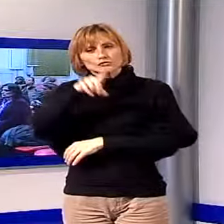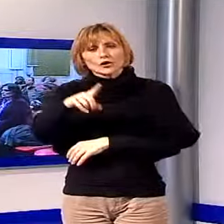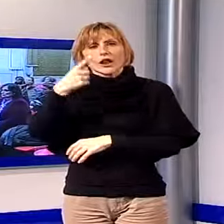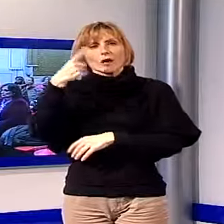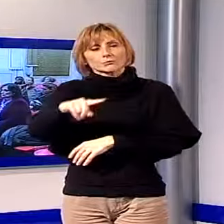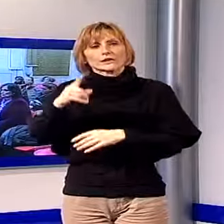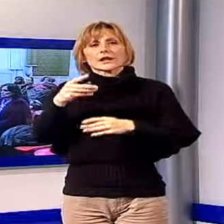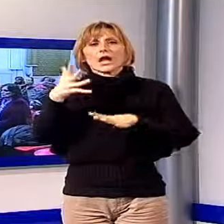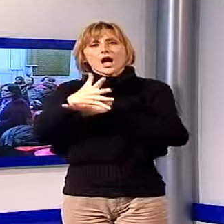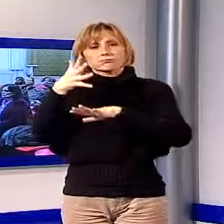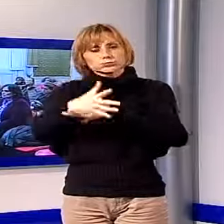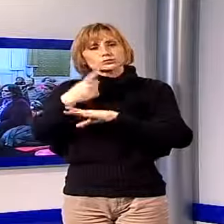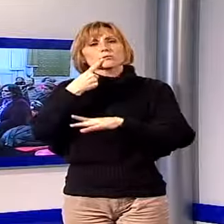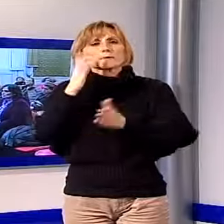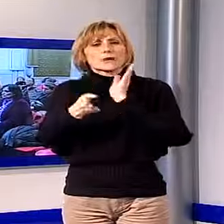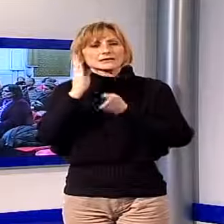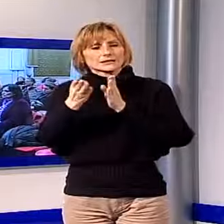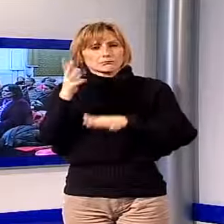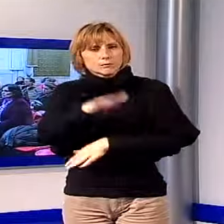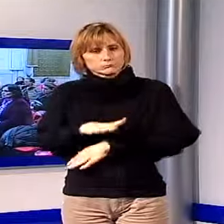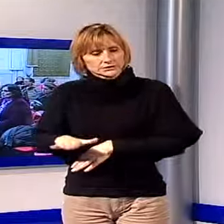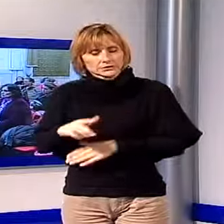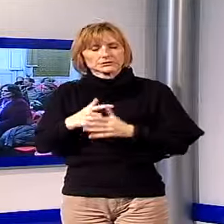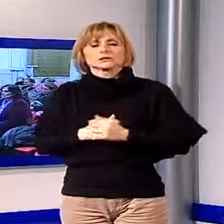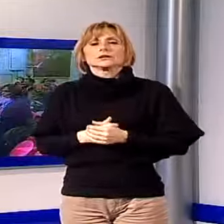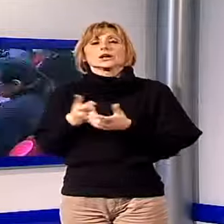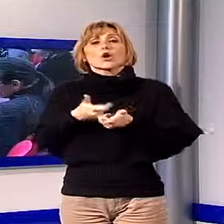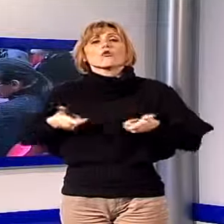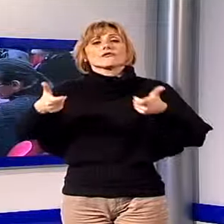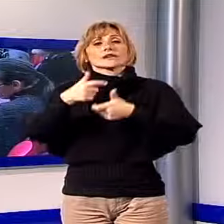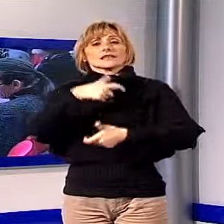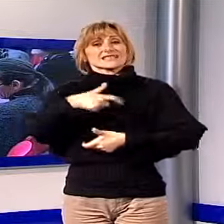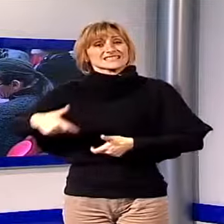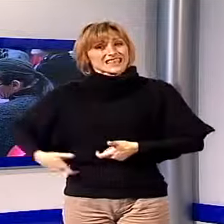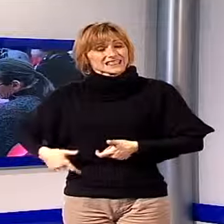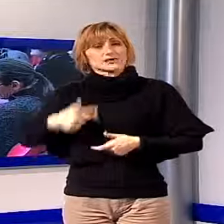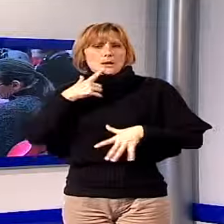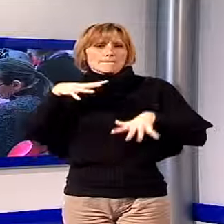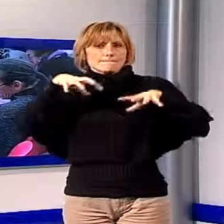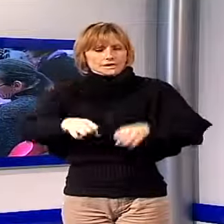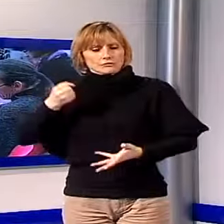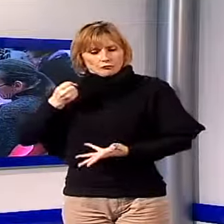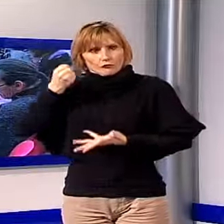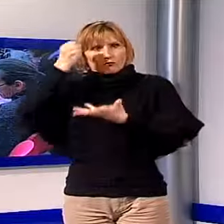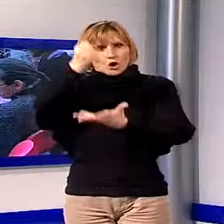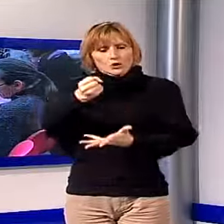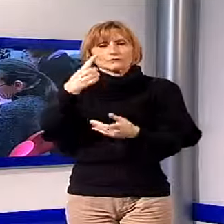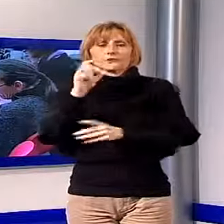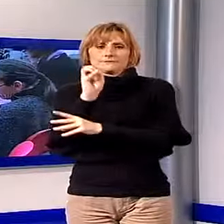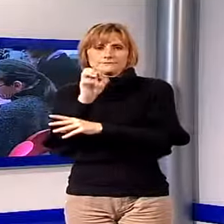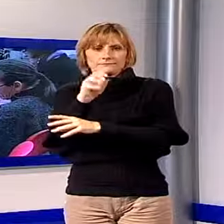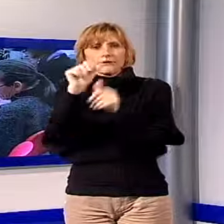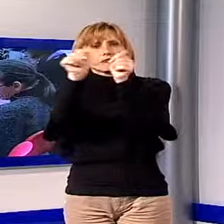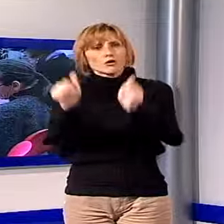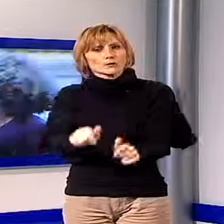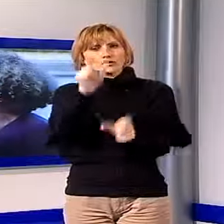'abuso e sul maltrattamento dei minori, mentre le conferenze dei sindaci si impegnano a derogare i fondi per la formazione del personale.